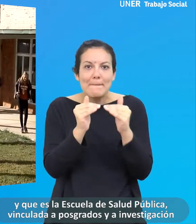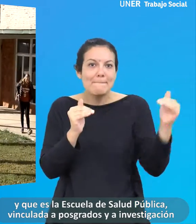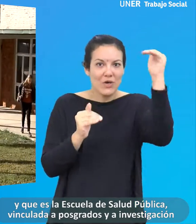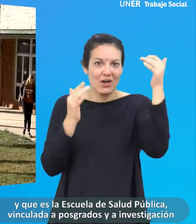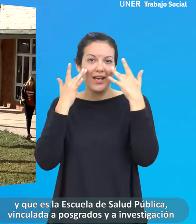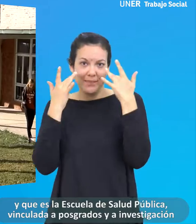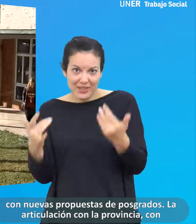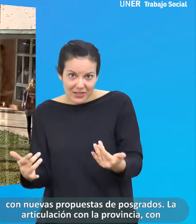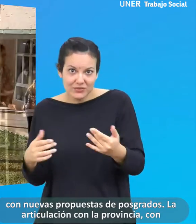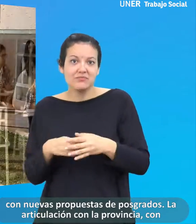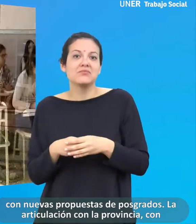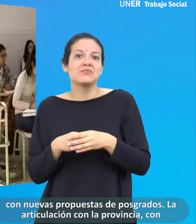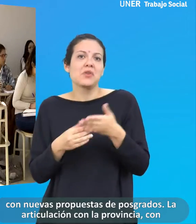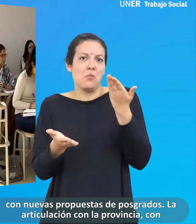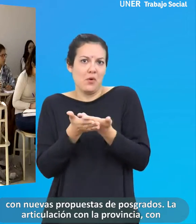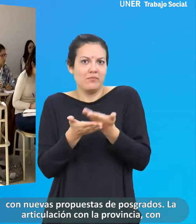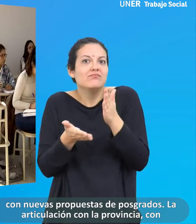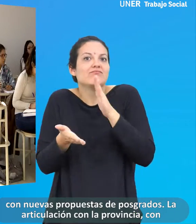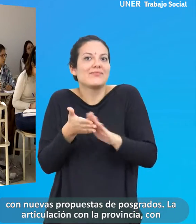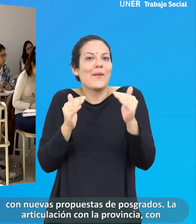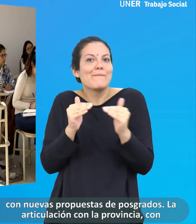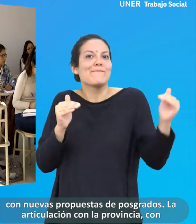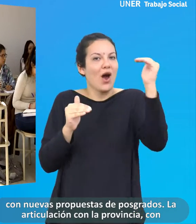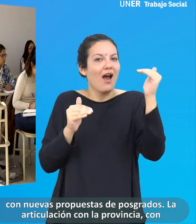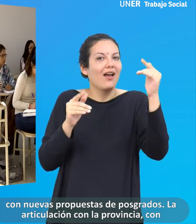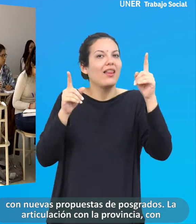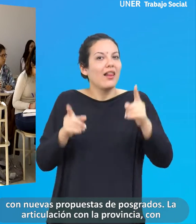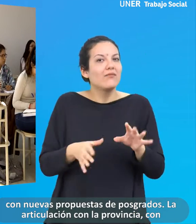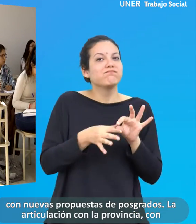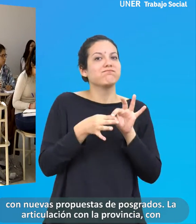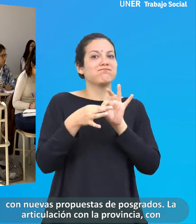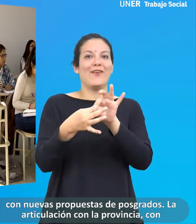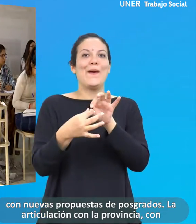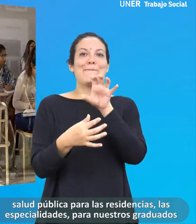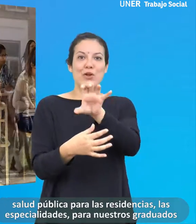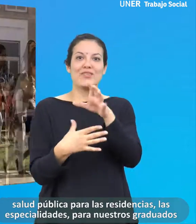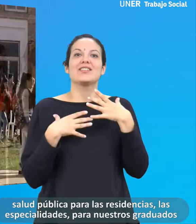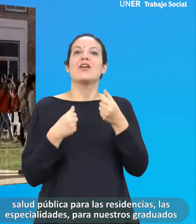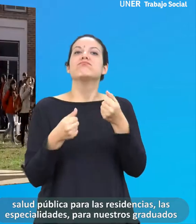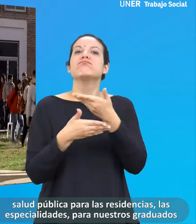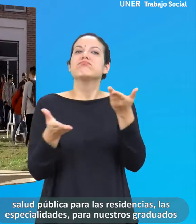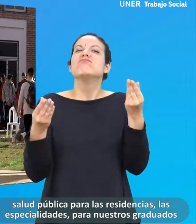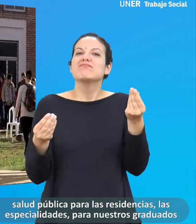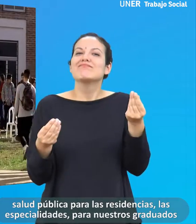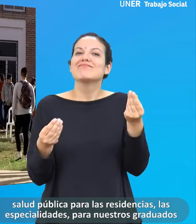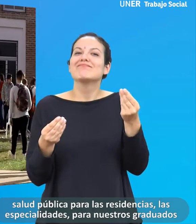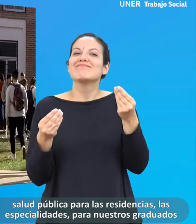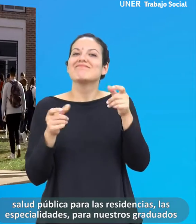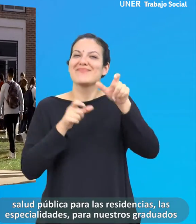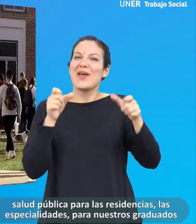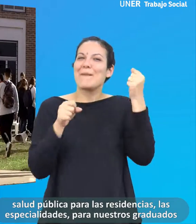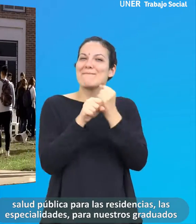investigación con nuevas propuestas de posgrados, la articulación con la provincia con salud pública para la residencia,